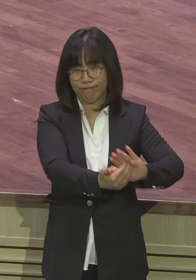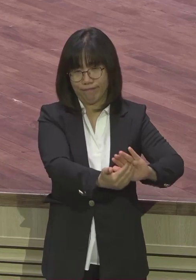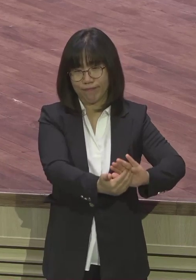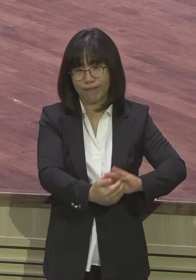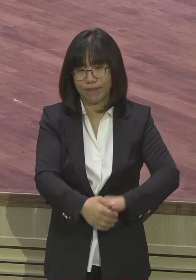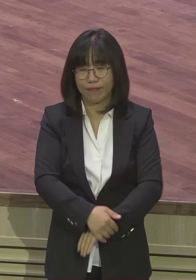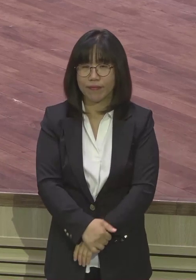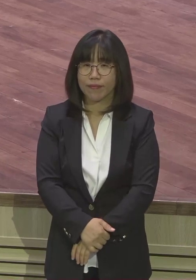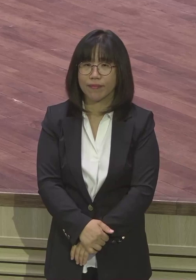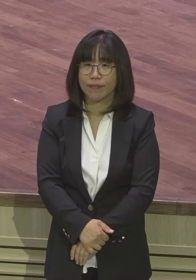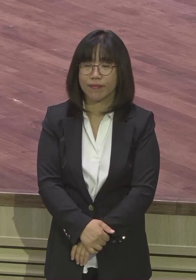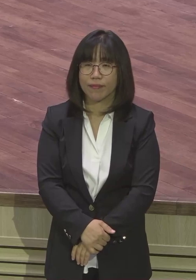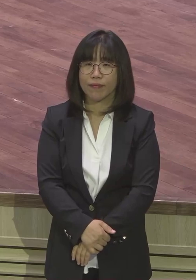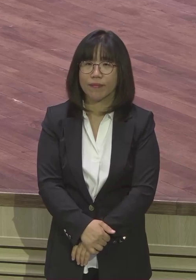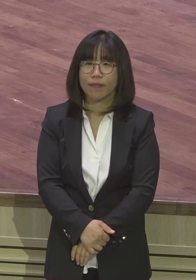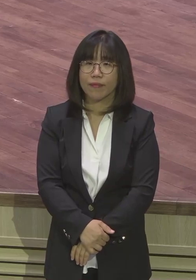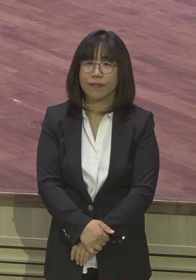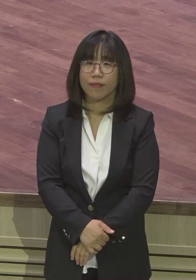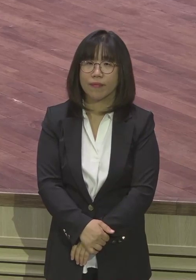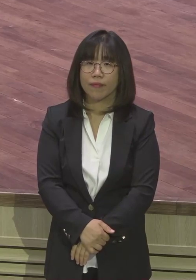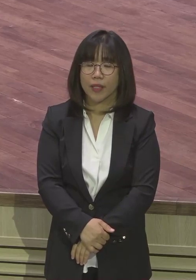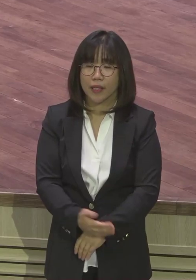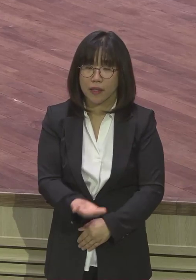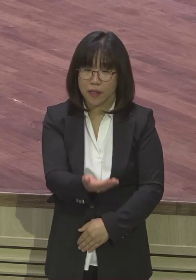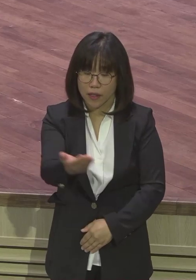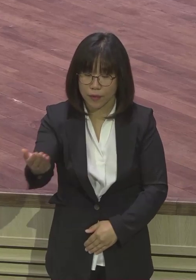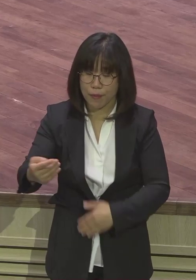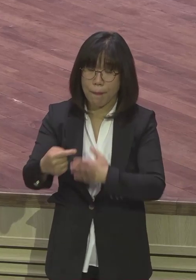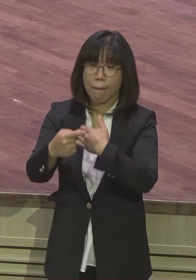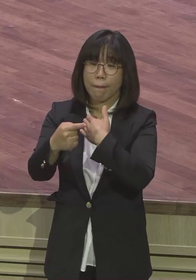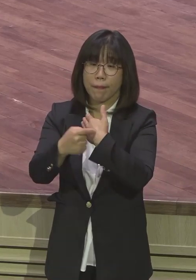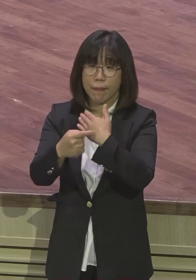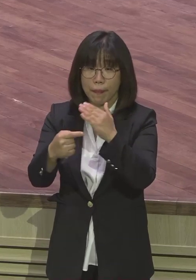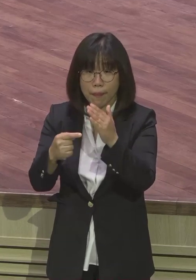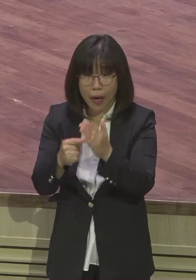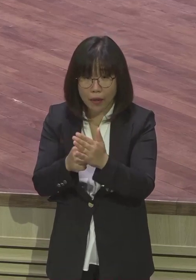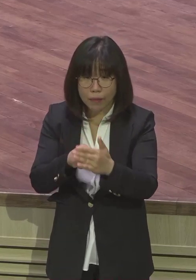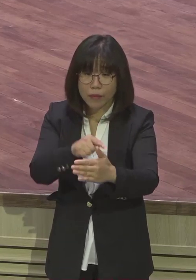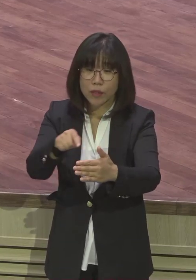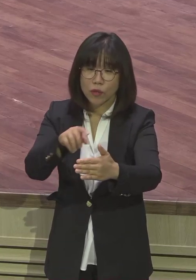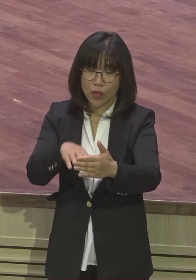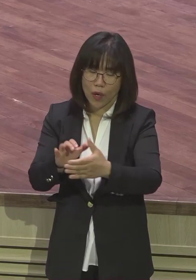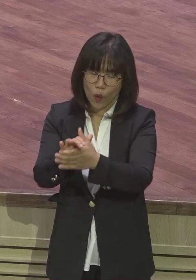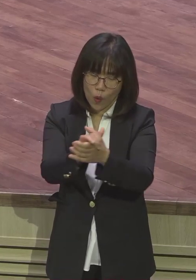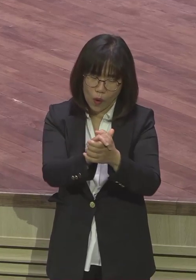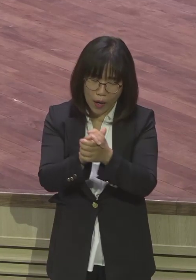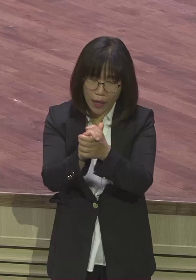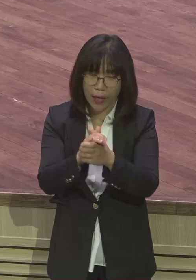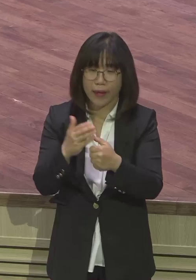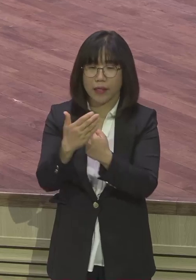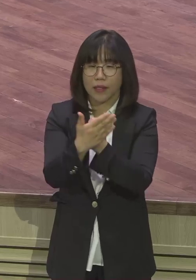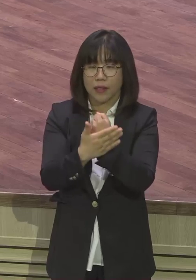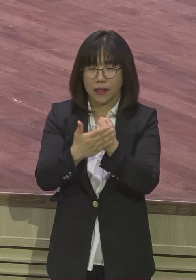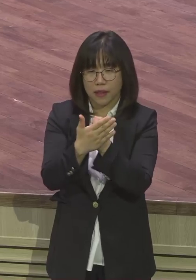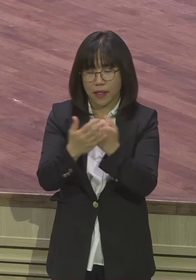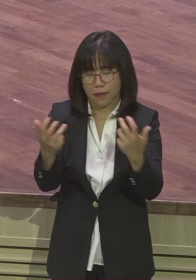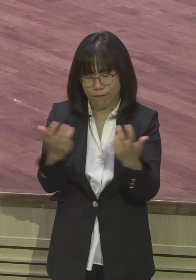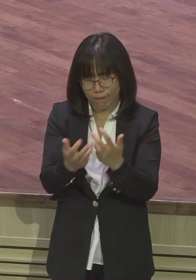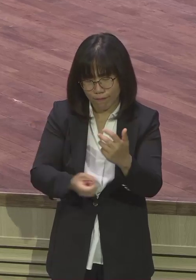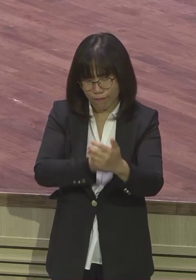이 시간 여러분 마음속에 화해와 은혜가 샘솟으시길 바랍니다. 일본의 유명한 전도자 중에 한